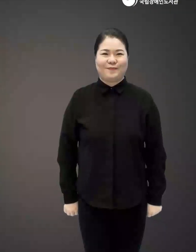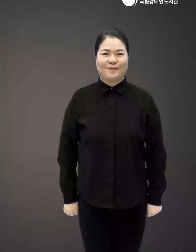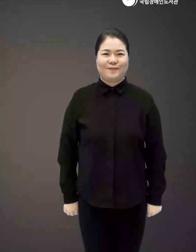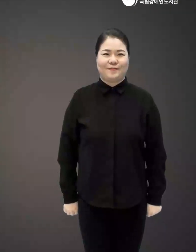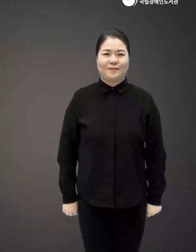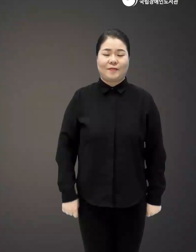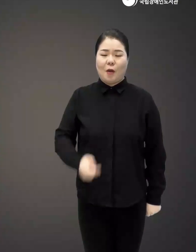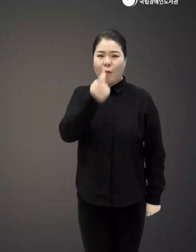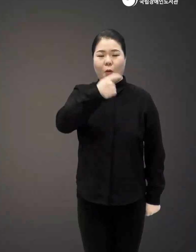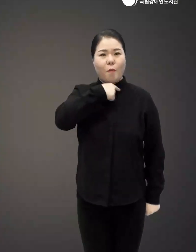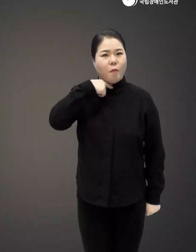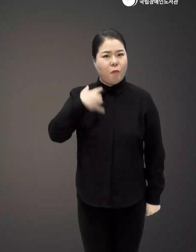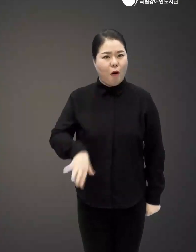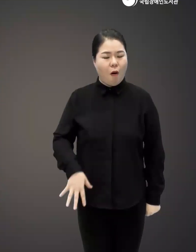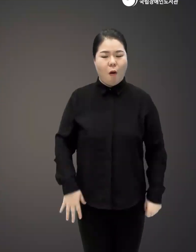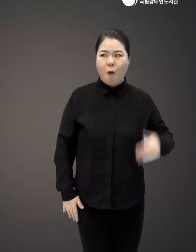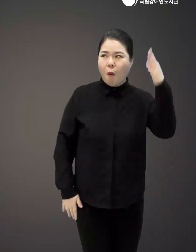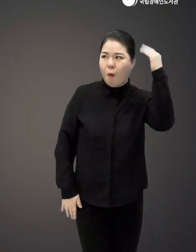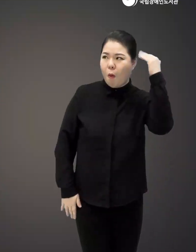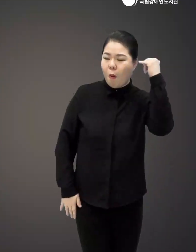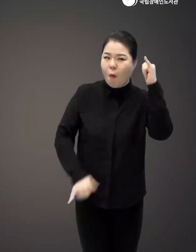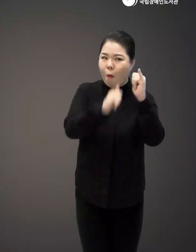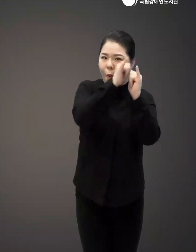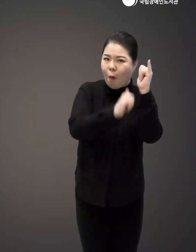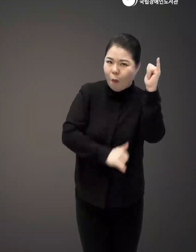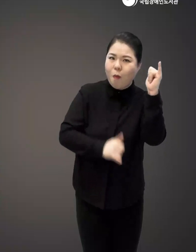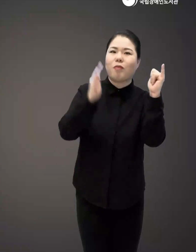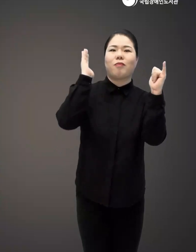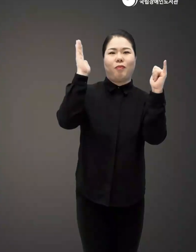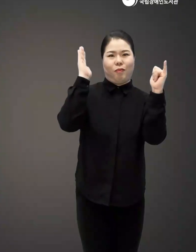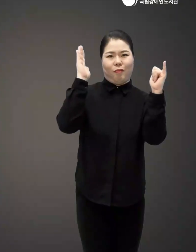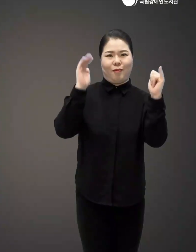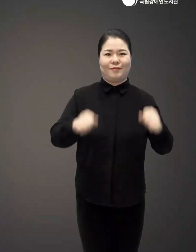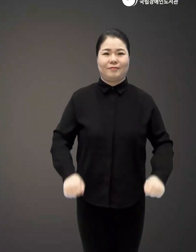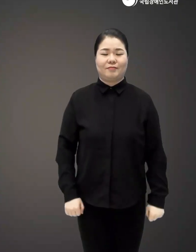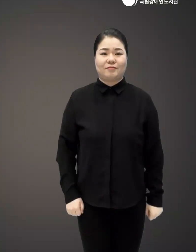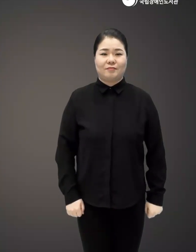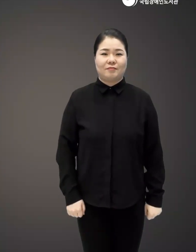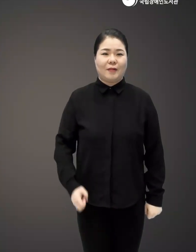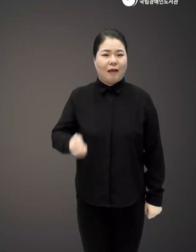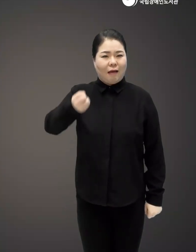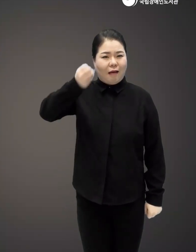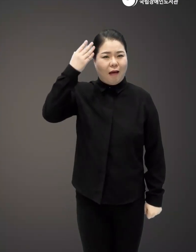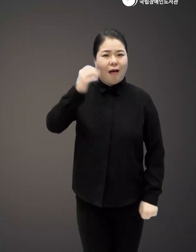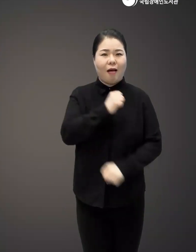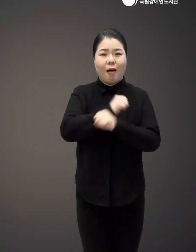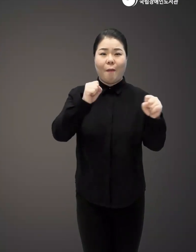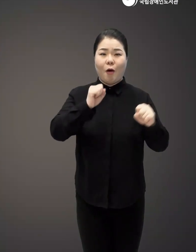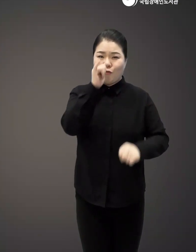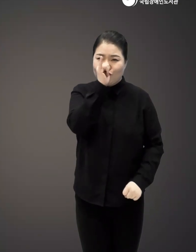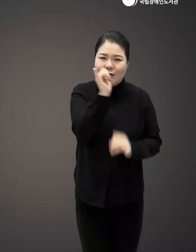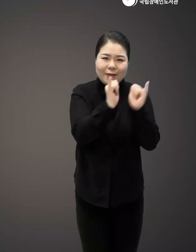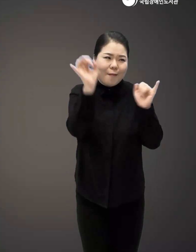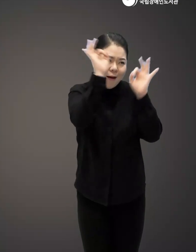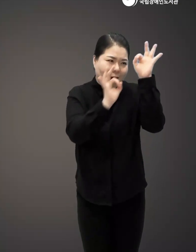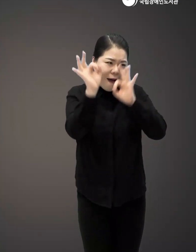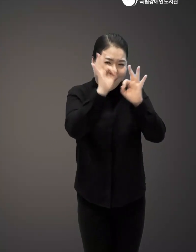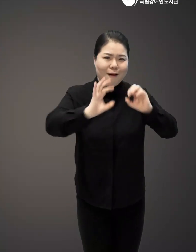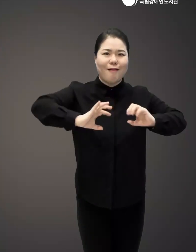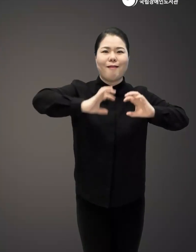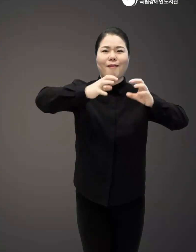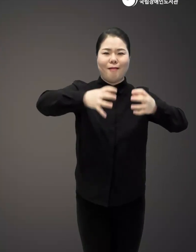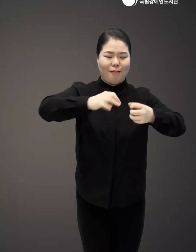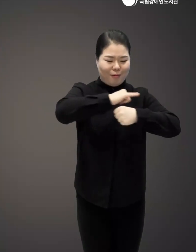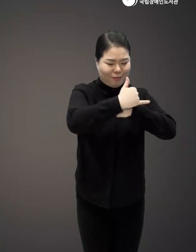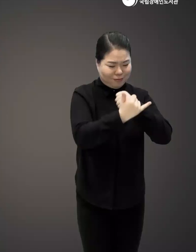배우지도 들어보지도 못한 역사였다 시간에 파묻힌 독립영웅들을 찾아 전